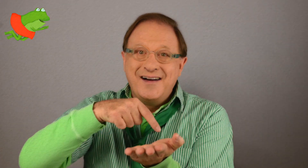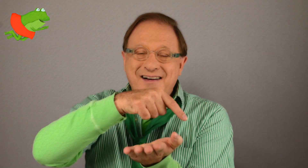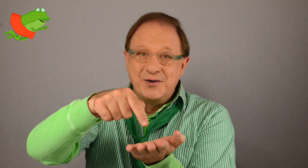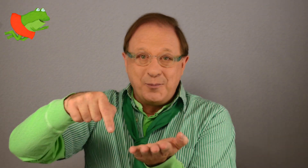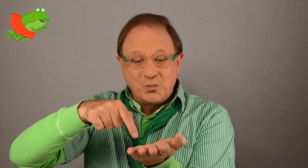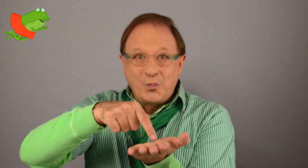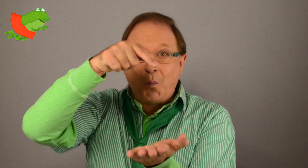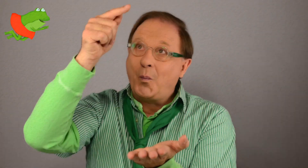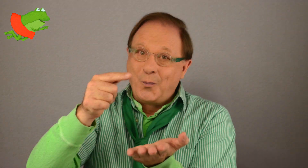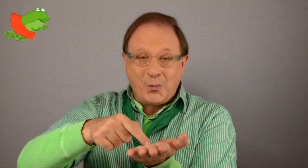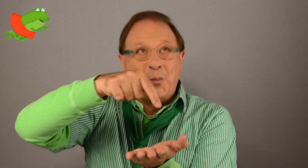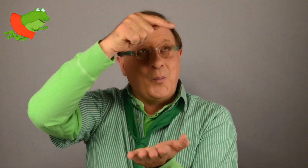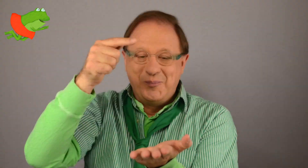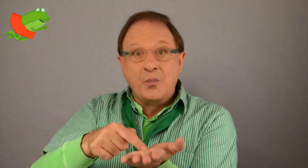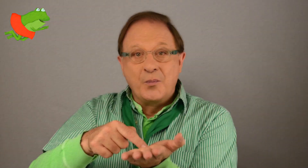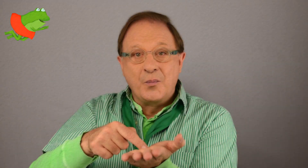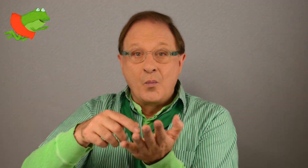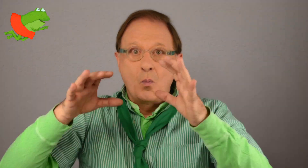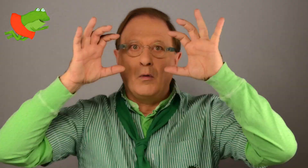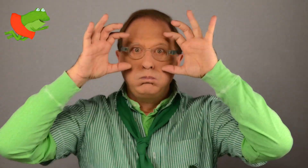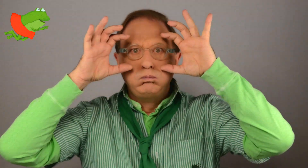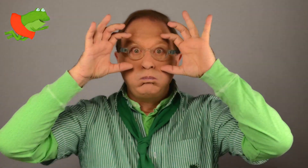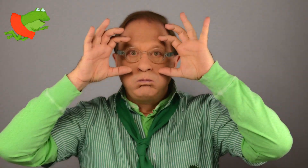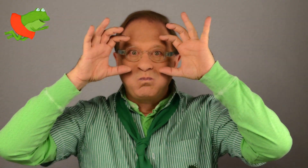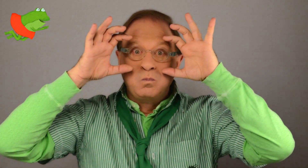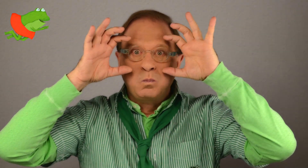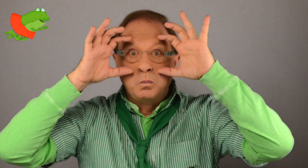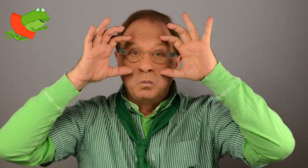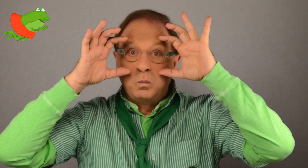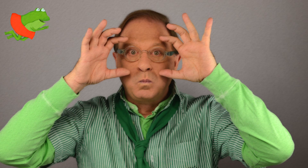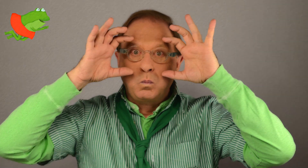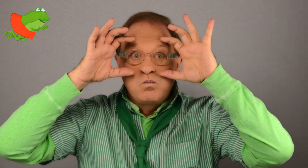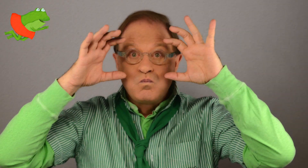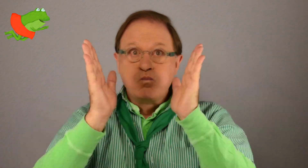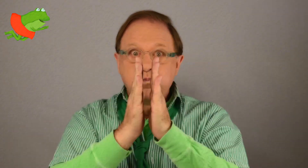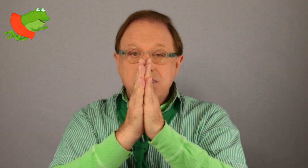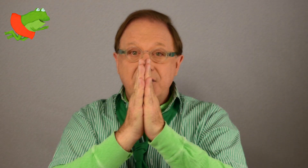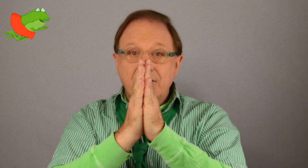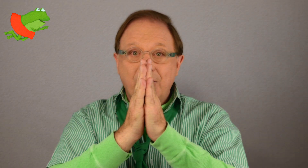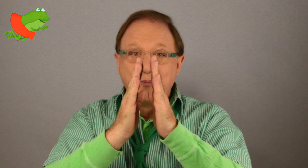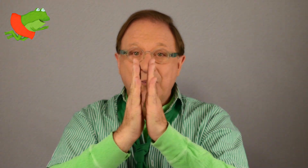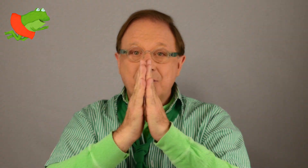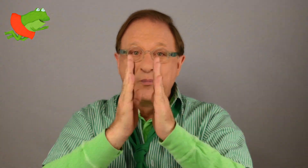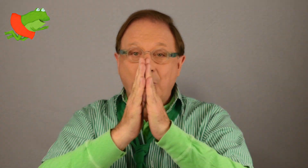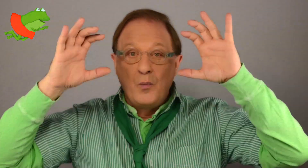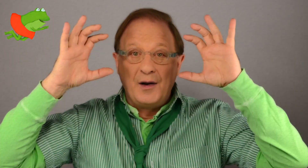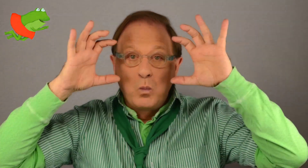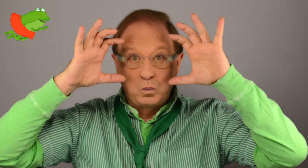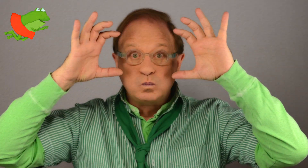Un point vert Sautant l'air La grenouille Qu'elle bouille Regardez Elle a sauté La grenouille